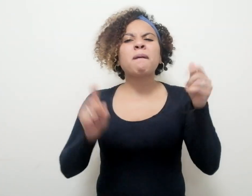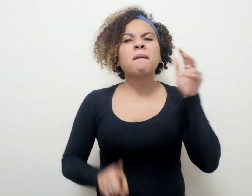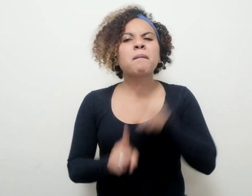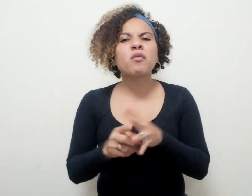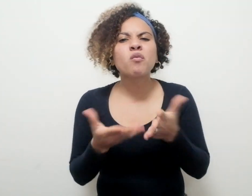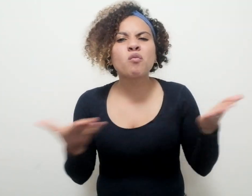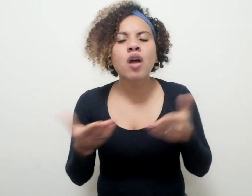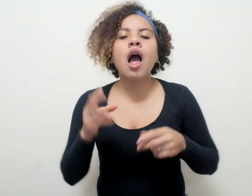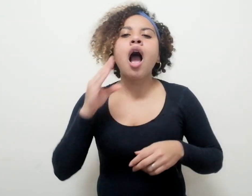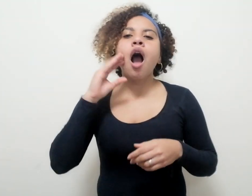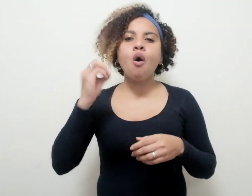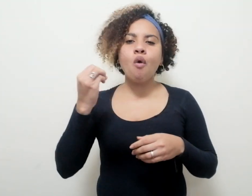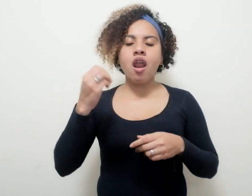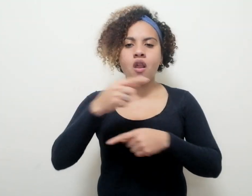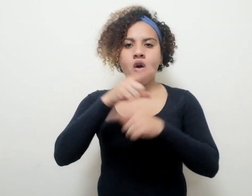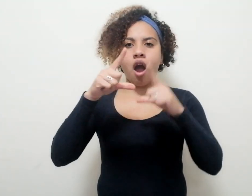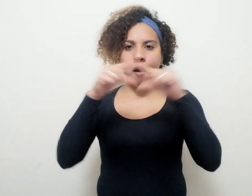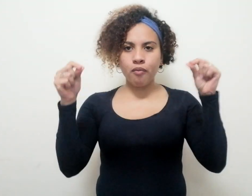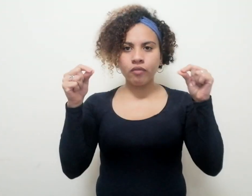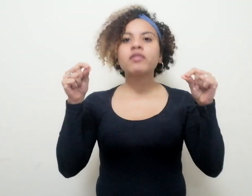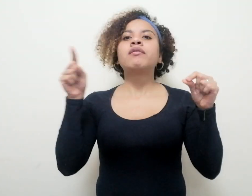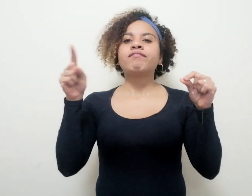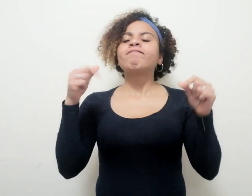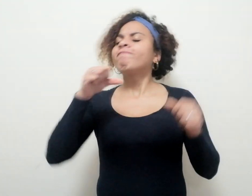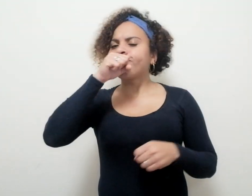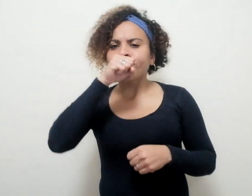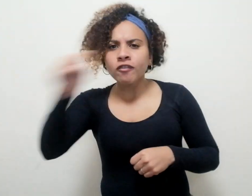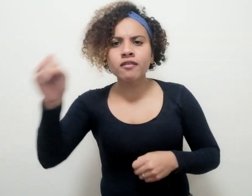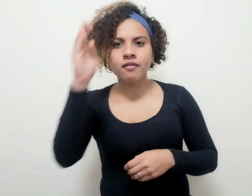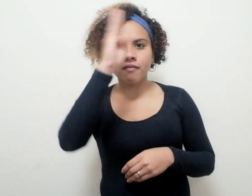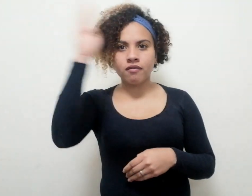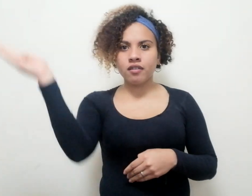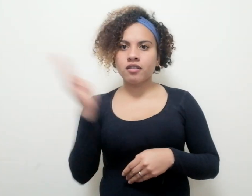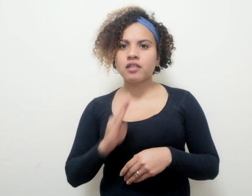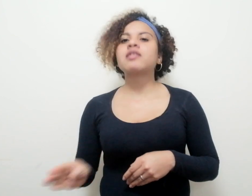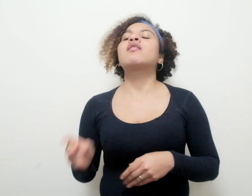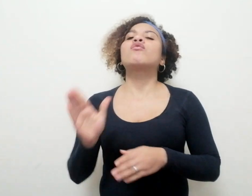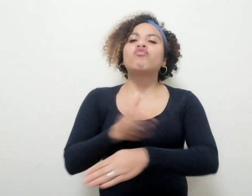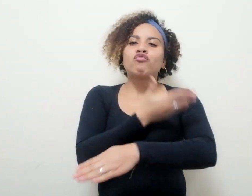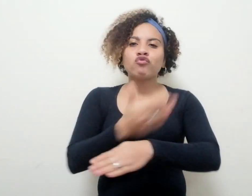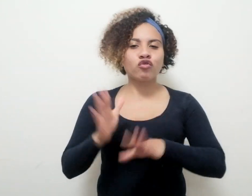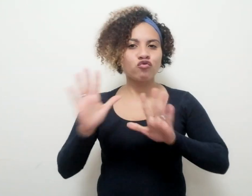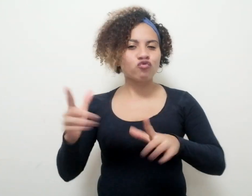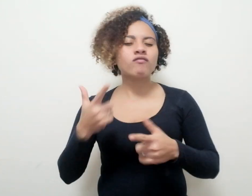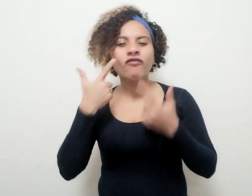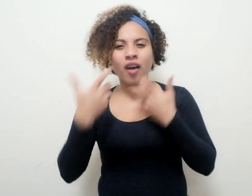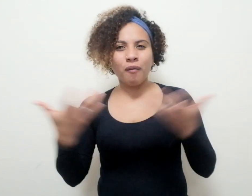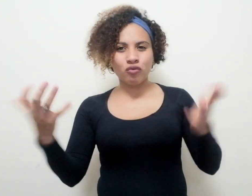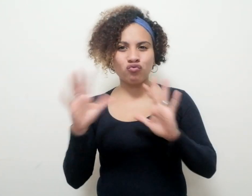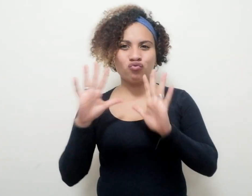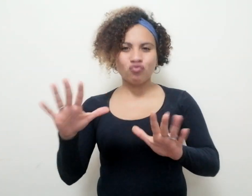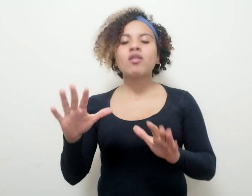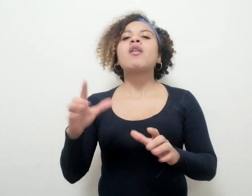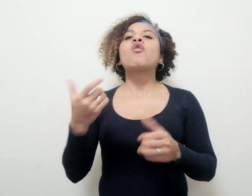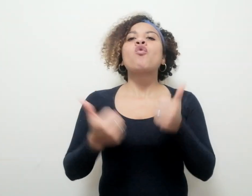abuelo japonés. Se ha hecho era fanático de Brasil, de su música popular, del Bossa Nova,